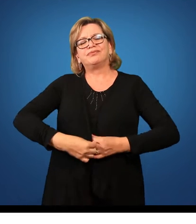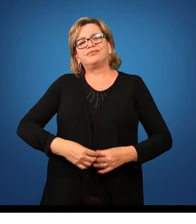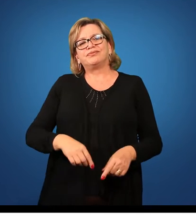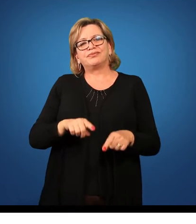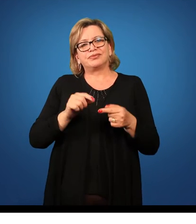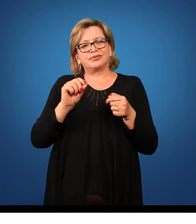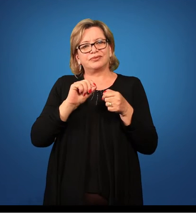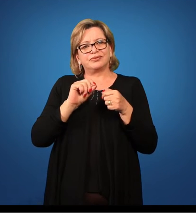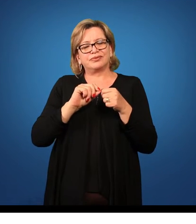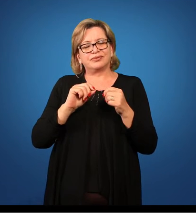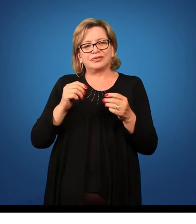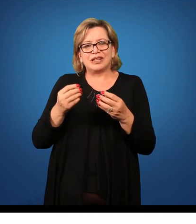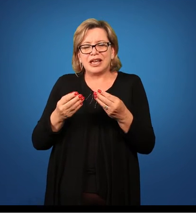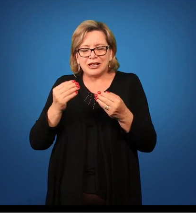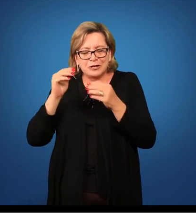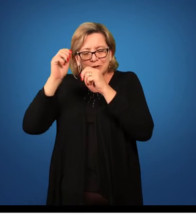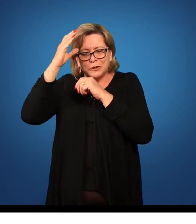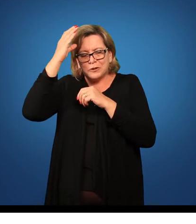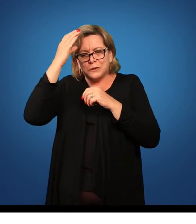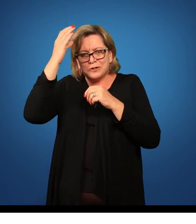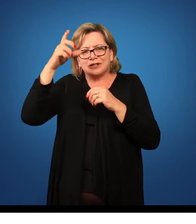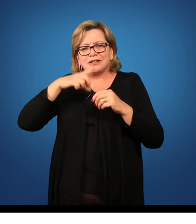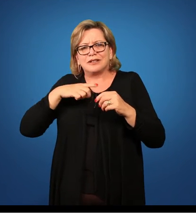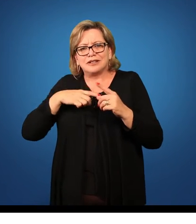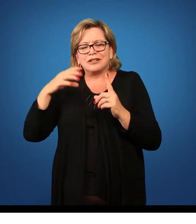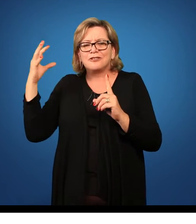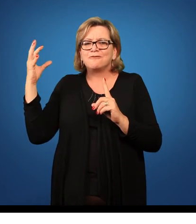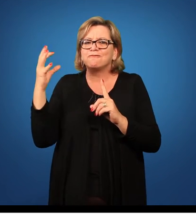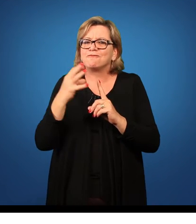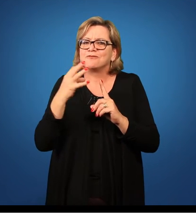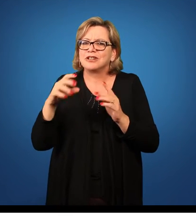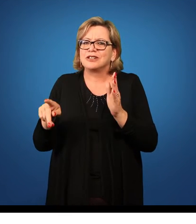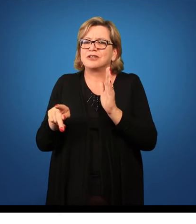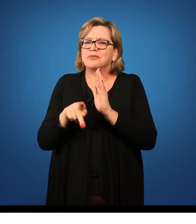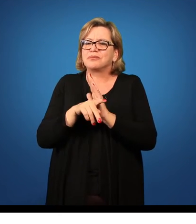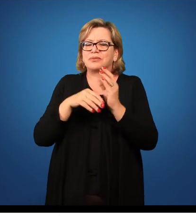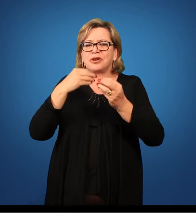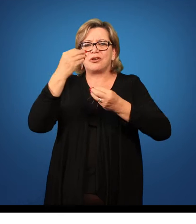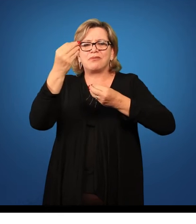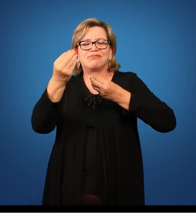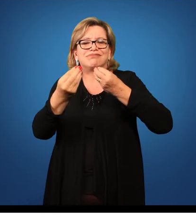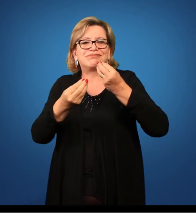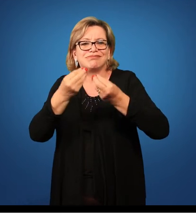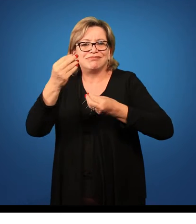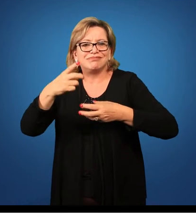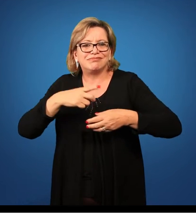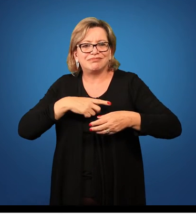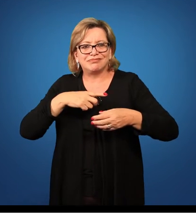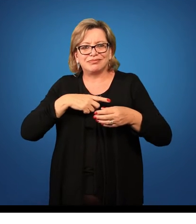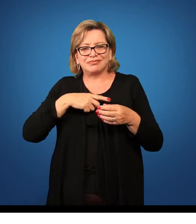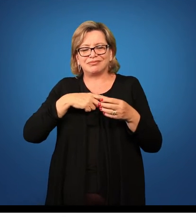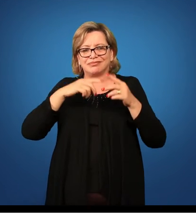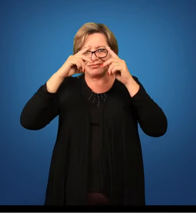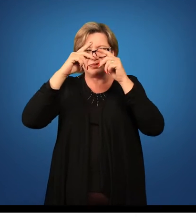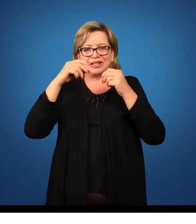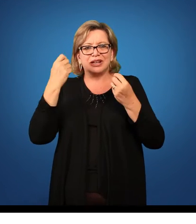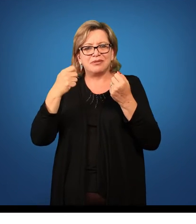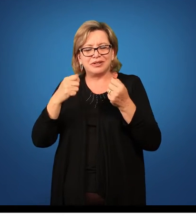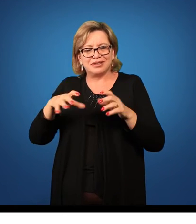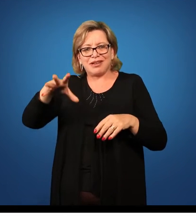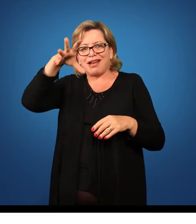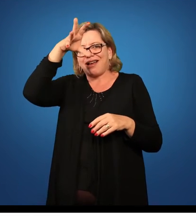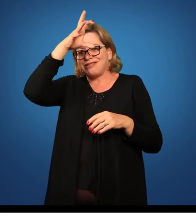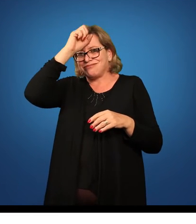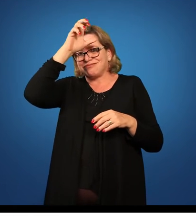um estado de consciência sobre a influência desses aspectos, sobre o resultado final, que seria o indivíduo, requer